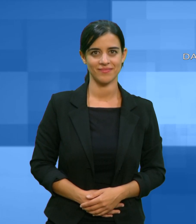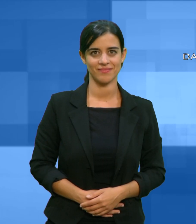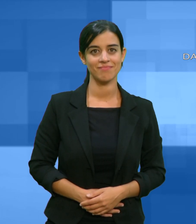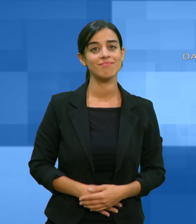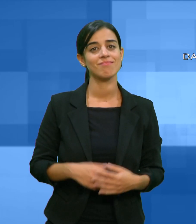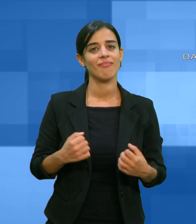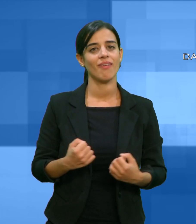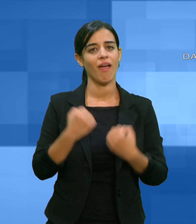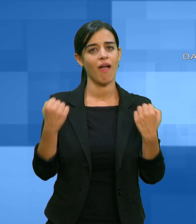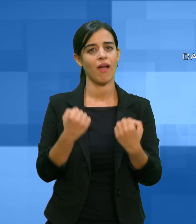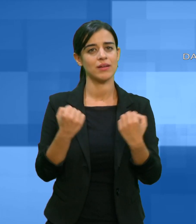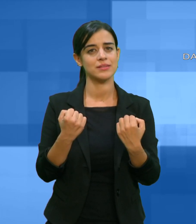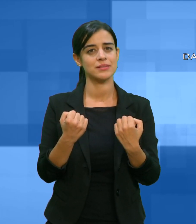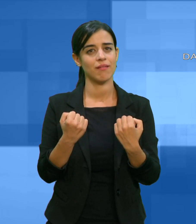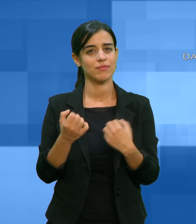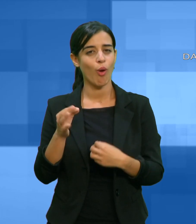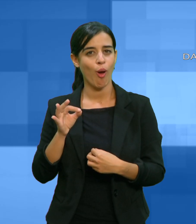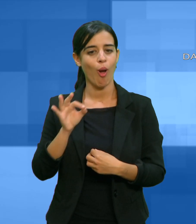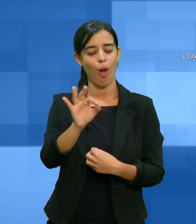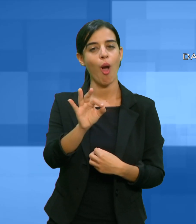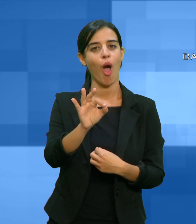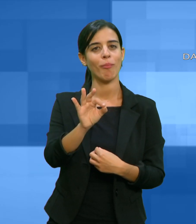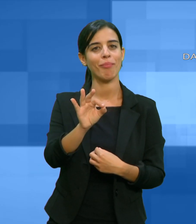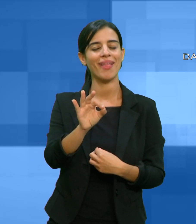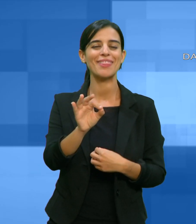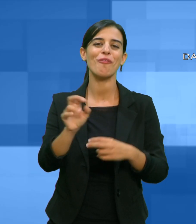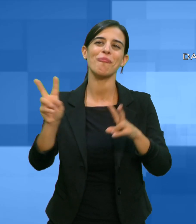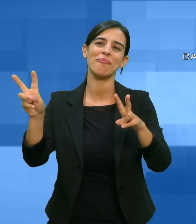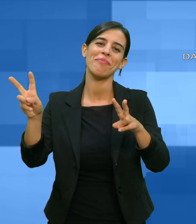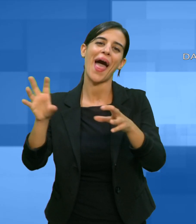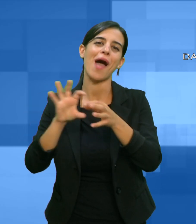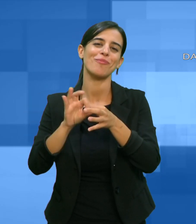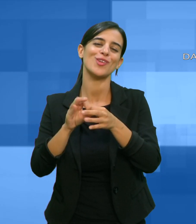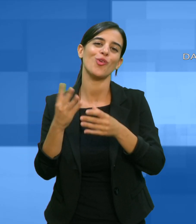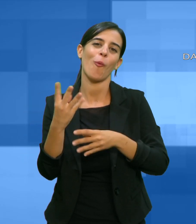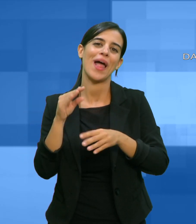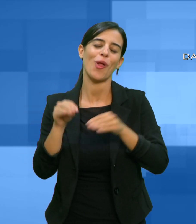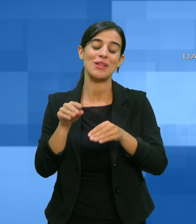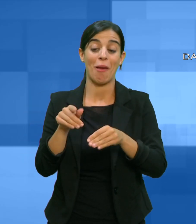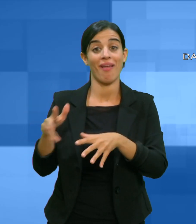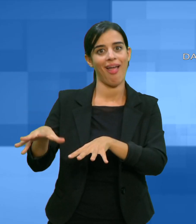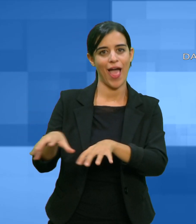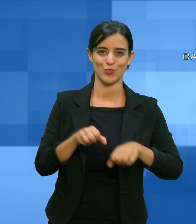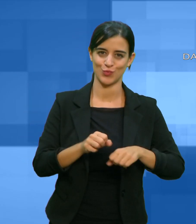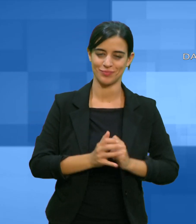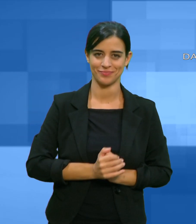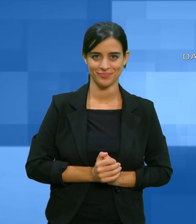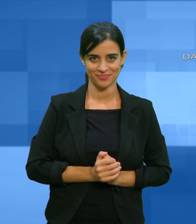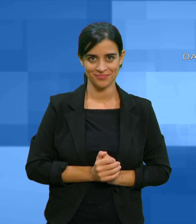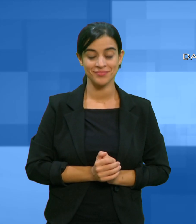Iniziative per l'adozione di Amici a Quattro Zampe Il comune di Oristano